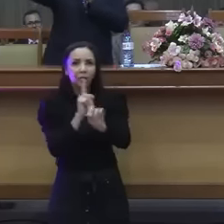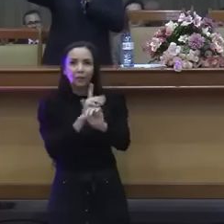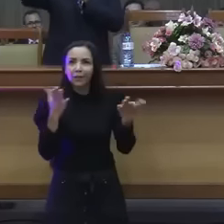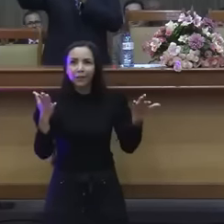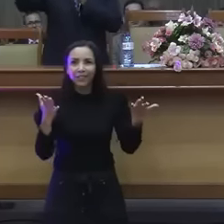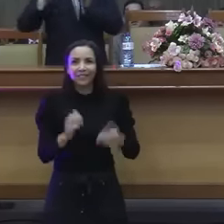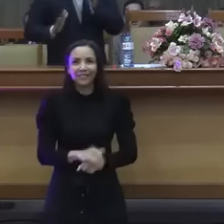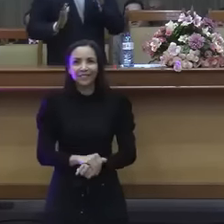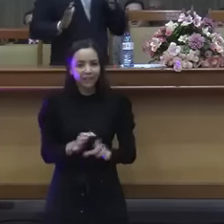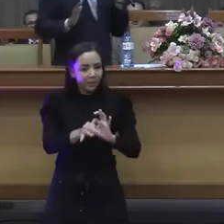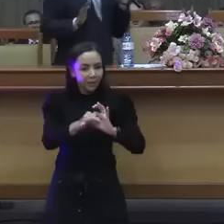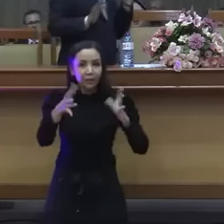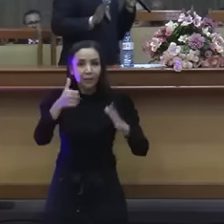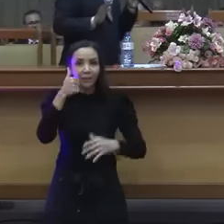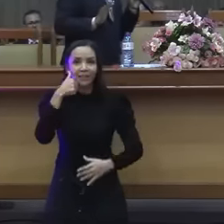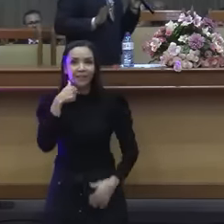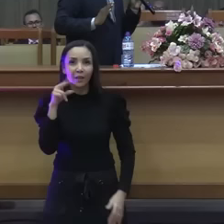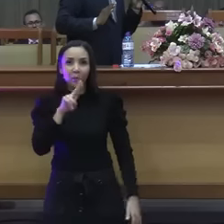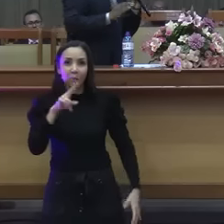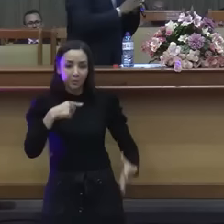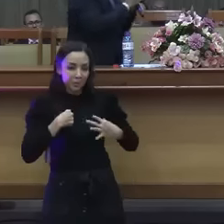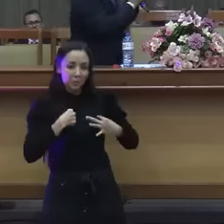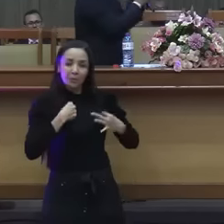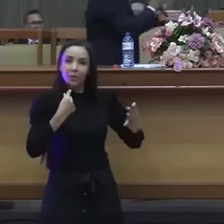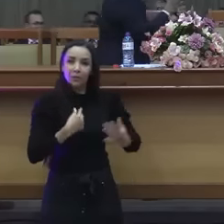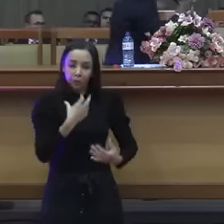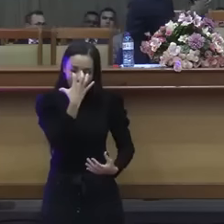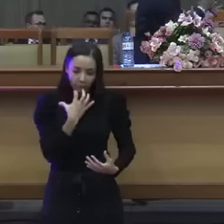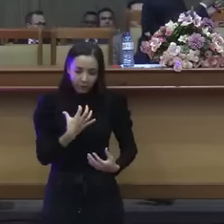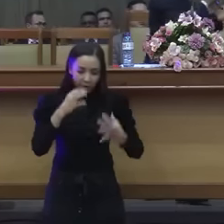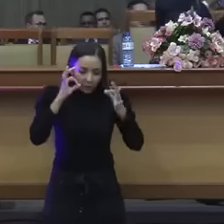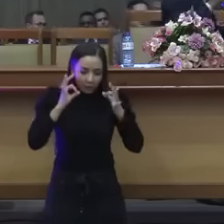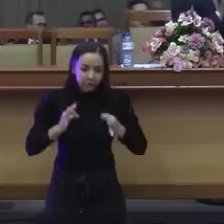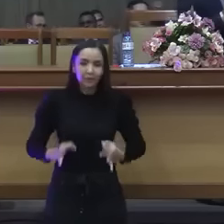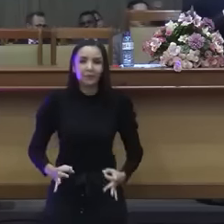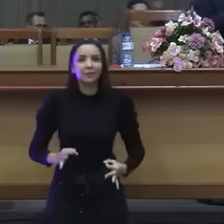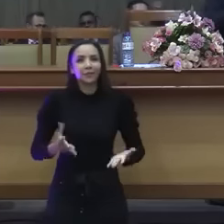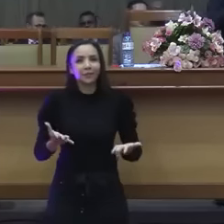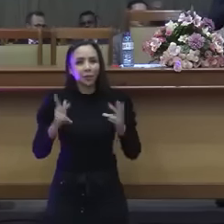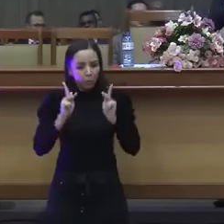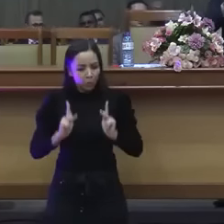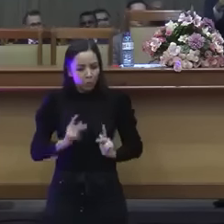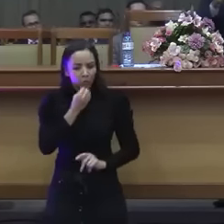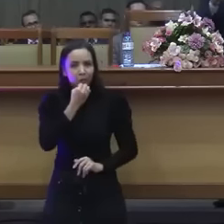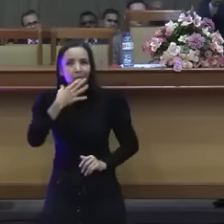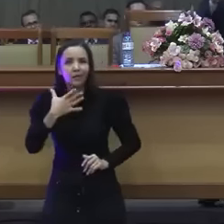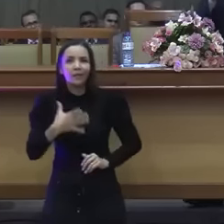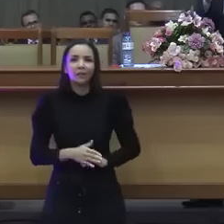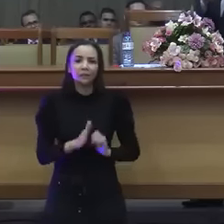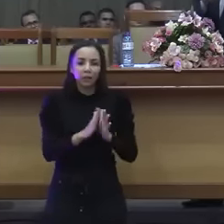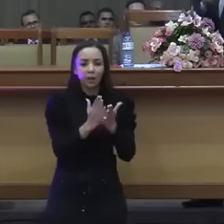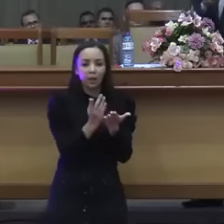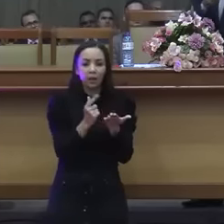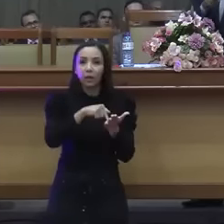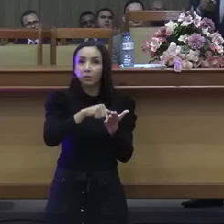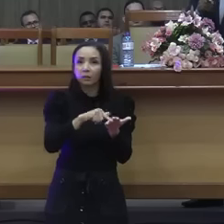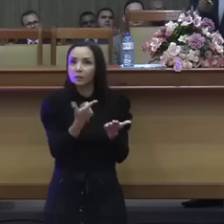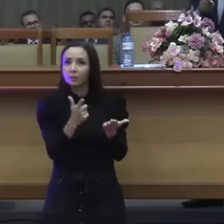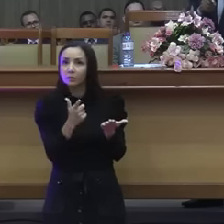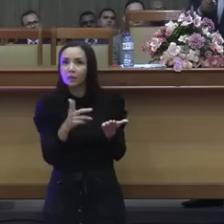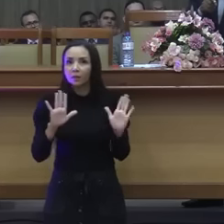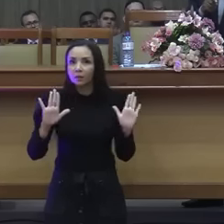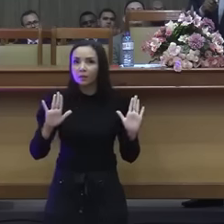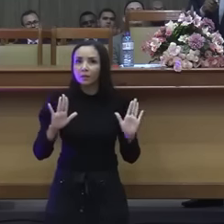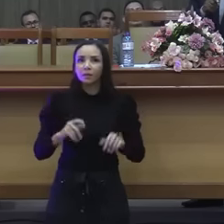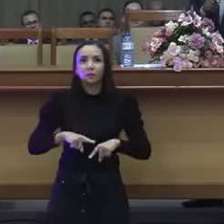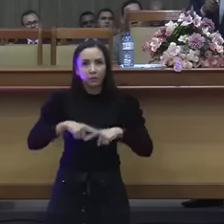trajes decentes. Então, isso é bíblico e o pastor falar sobre os bons costumes está